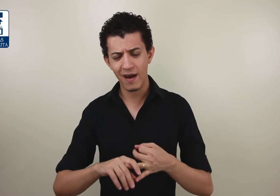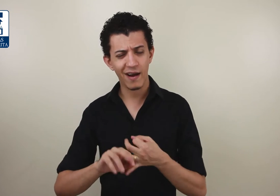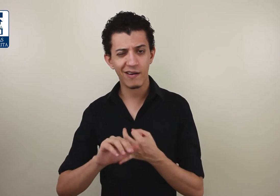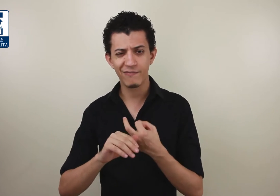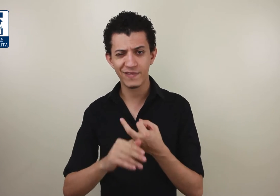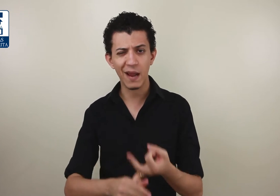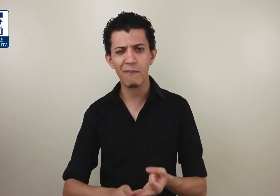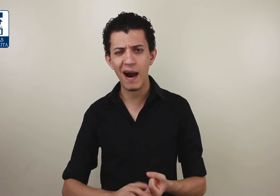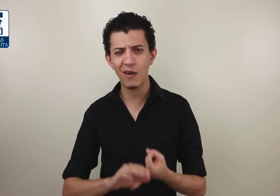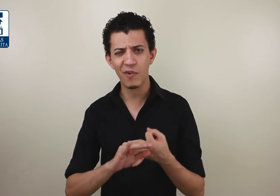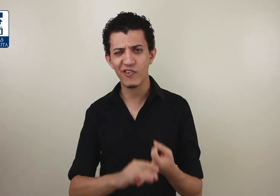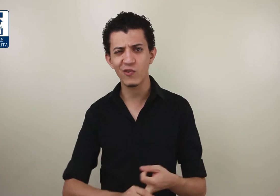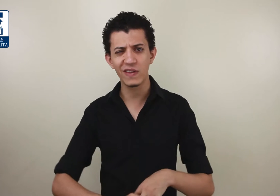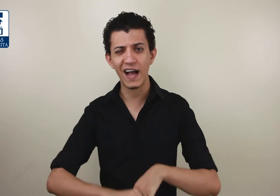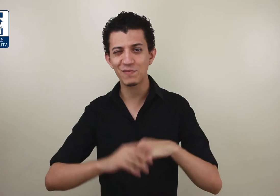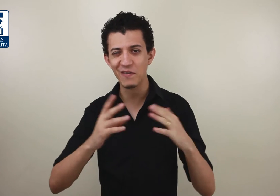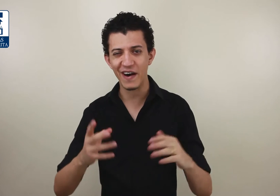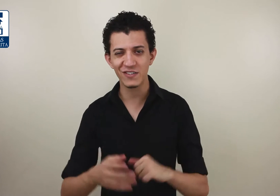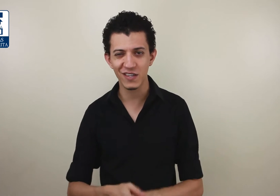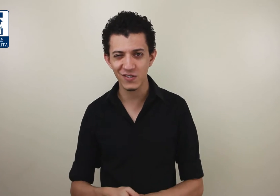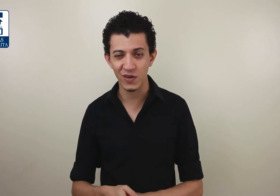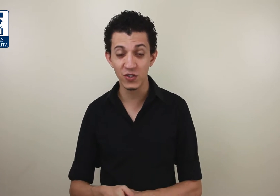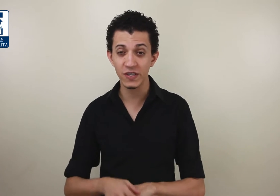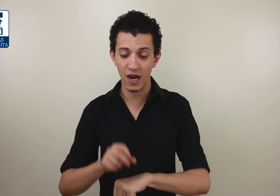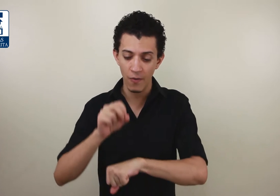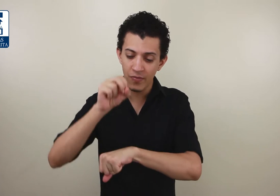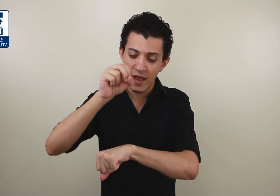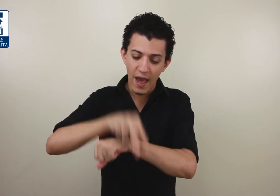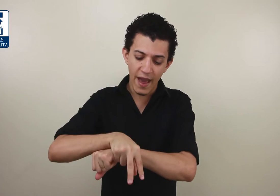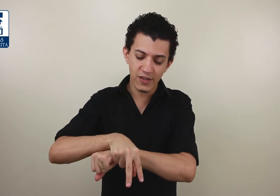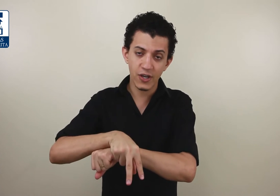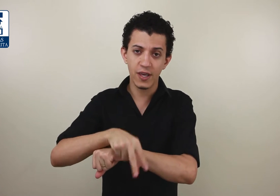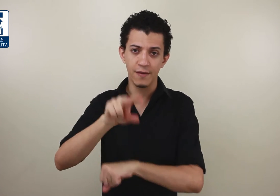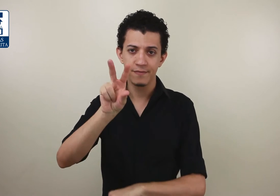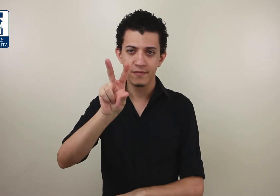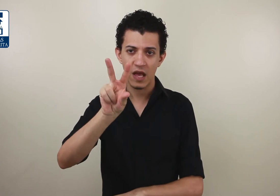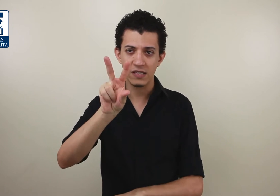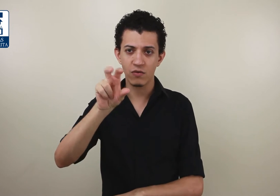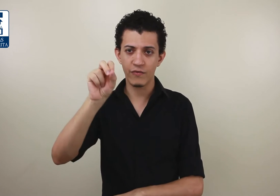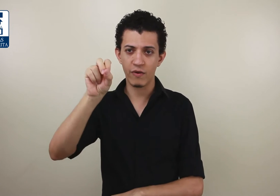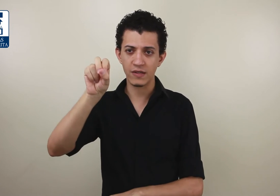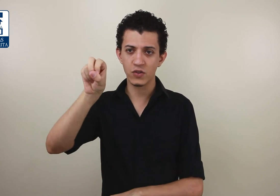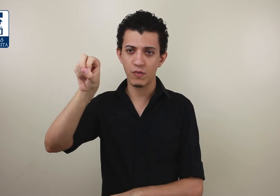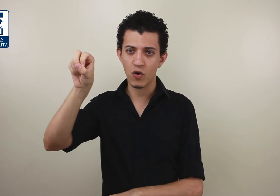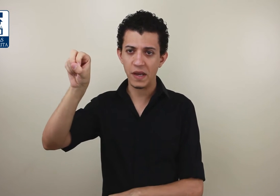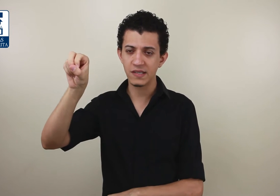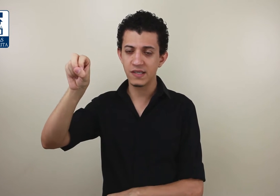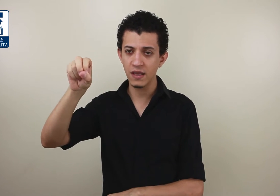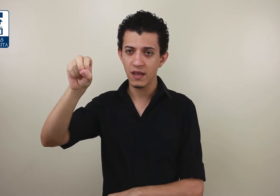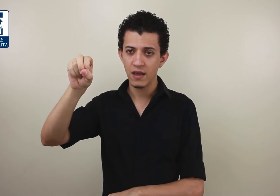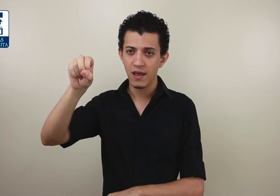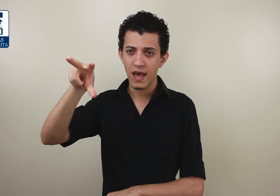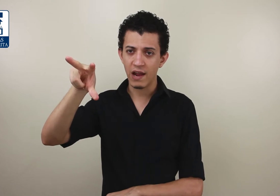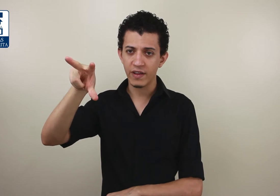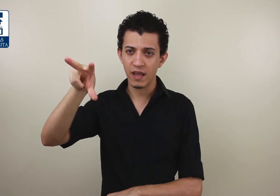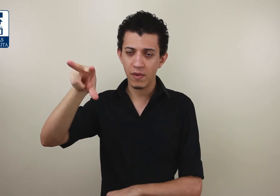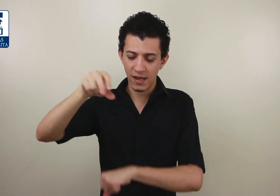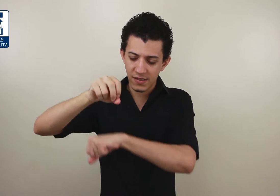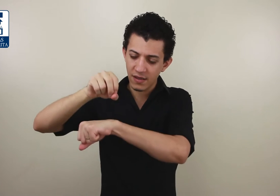trabalho, para faculdade, para várias outras coisas. E o sinal é este aqui. Essa configuração de mão começa assim, ela vai terminar assim,